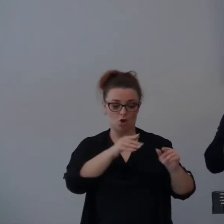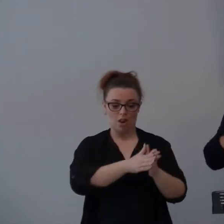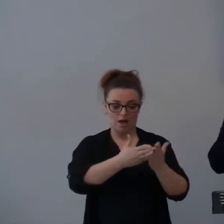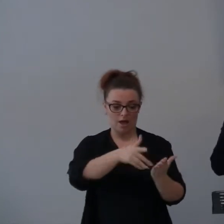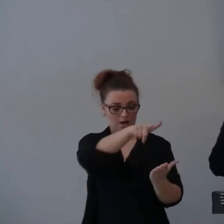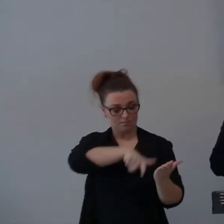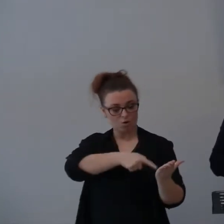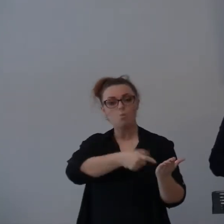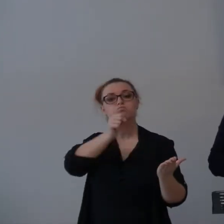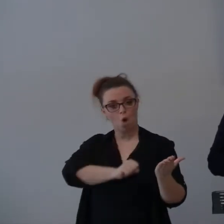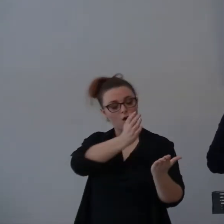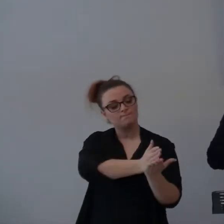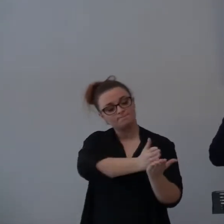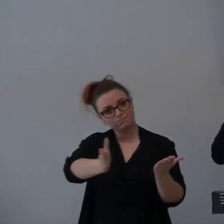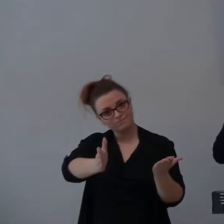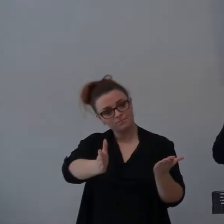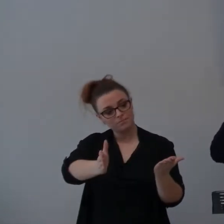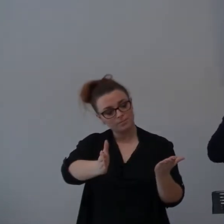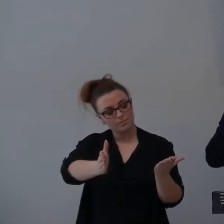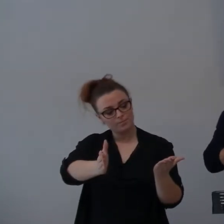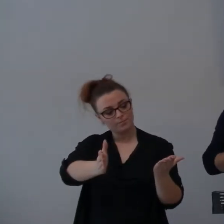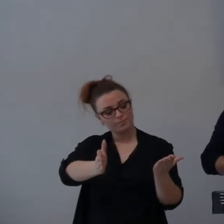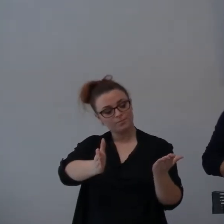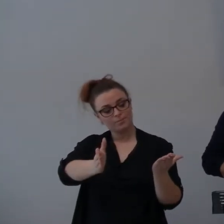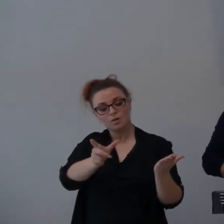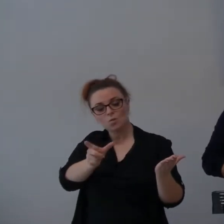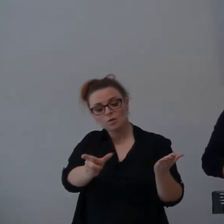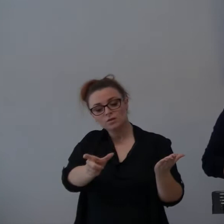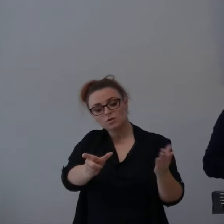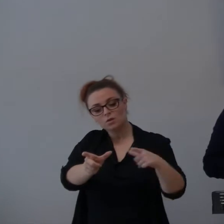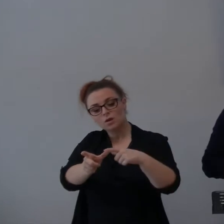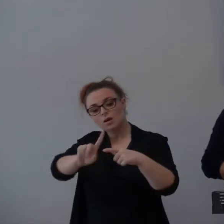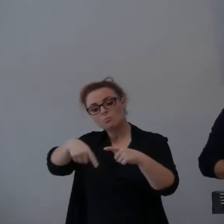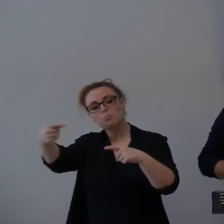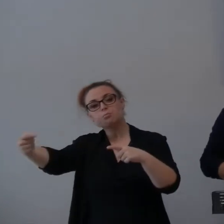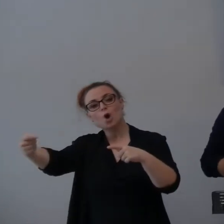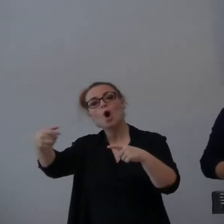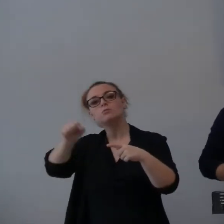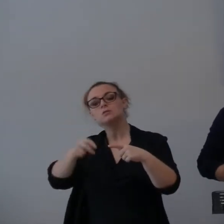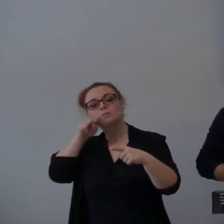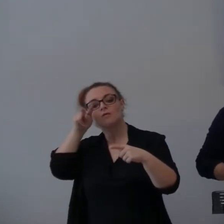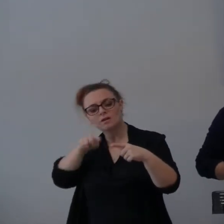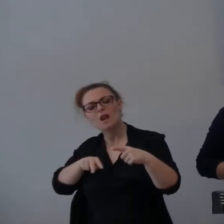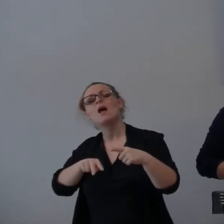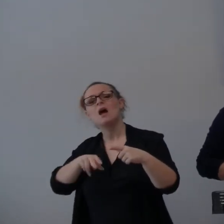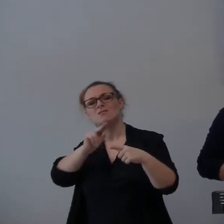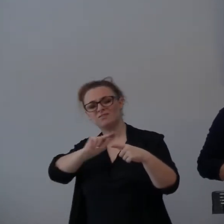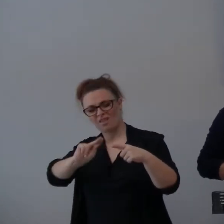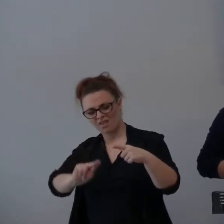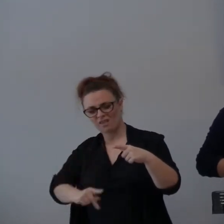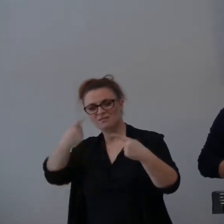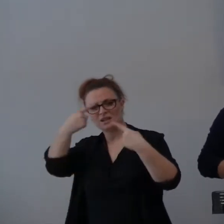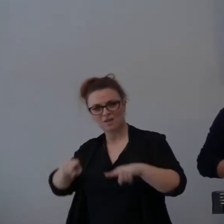possiamo a un certo punto spaccare a metà e da quella metà in poi chiediamo che Dio parla in maniera diversa al popolo, non con